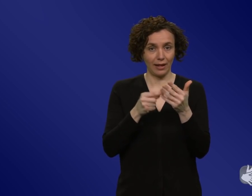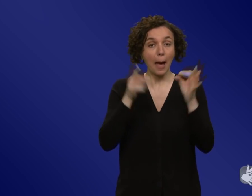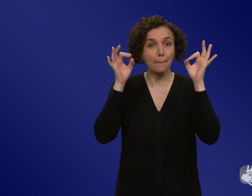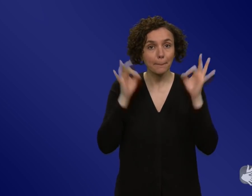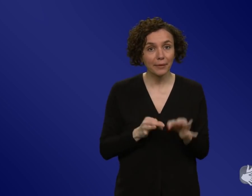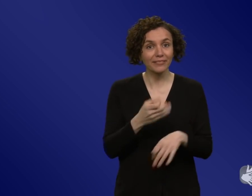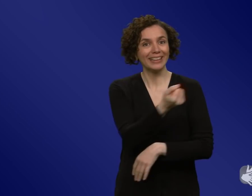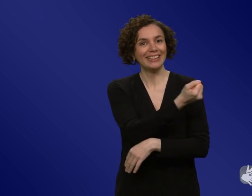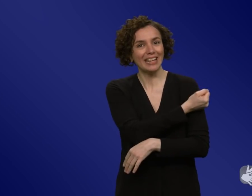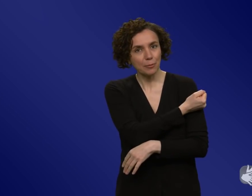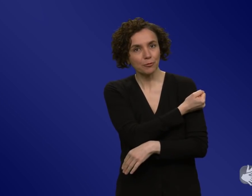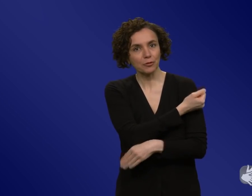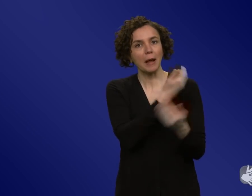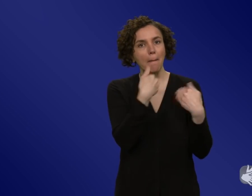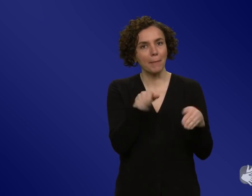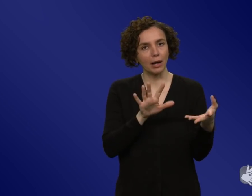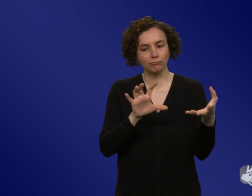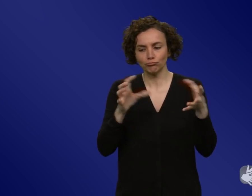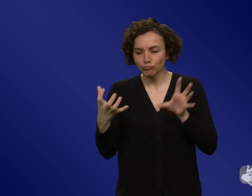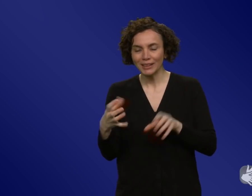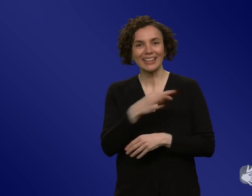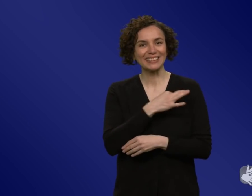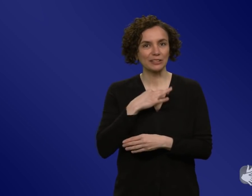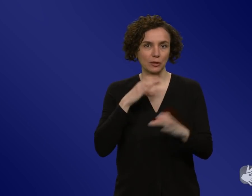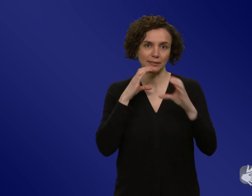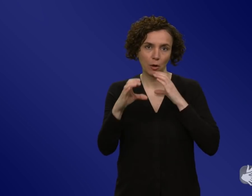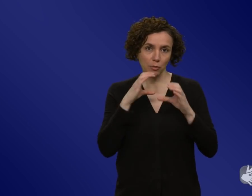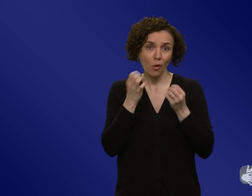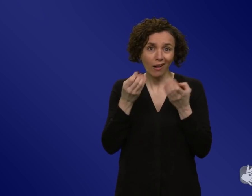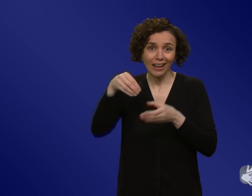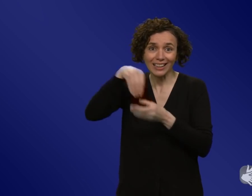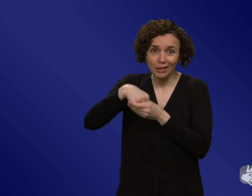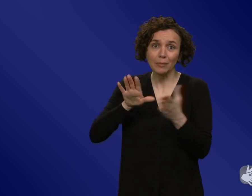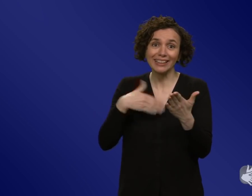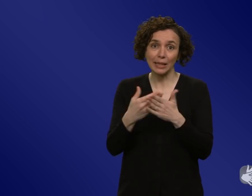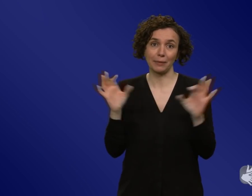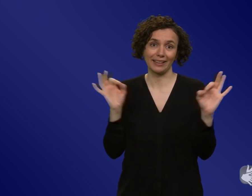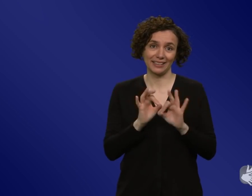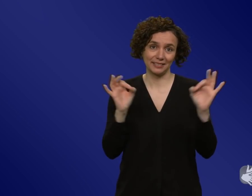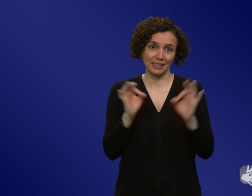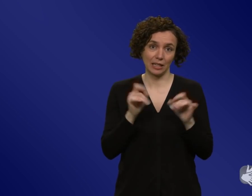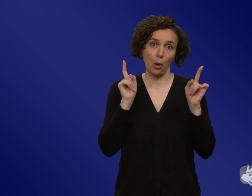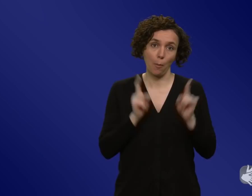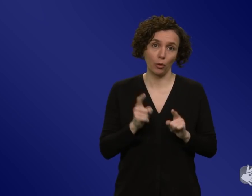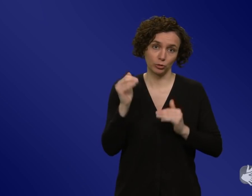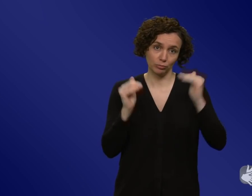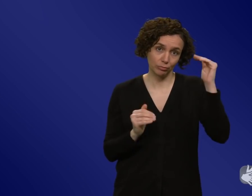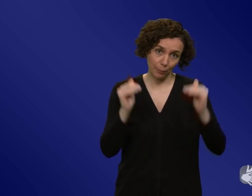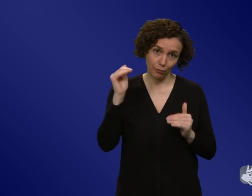ein stärker ein Gesundheitsthema, wo es auch vielleicht Risiken gibt natürlich, die es abzuwägen gibt. Ich erinnere mal an die AstraZeneca-Geschichten, dass es